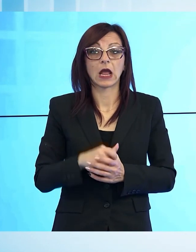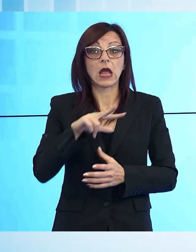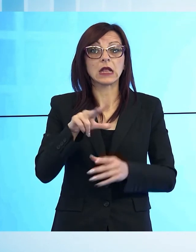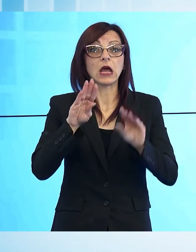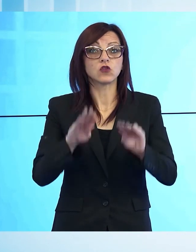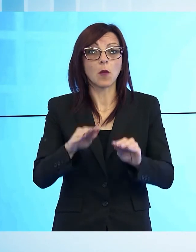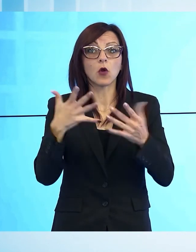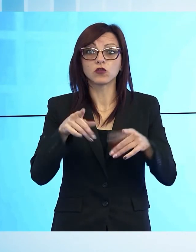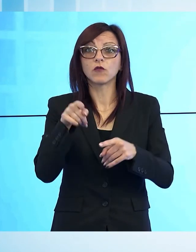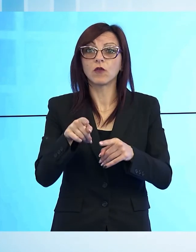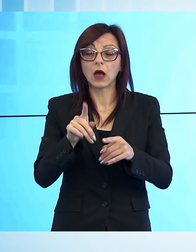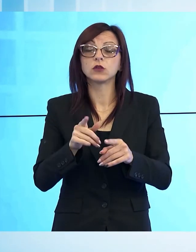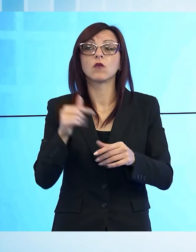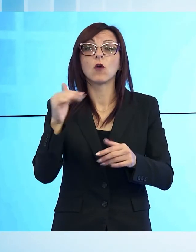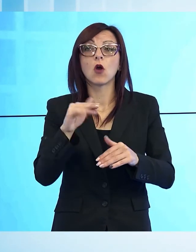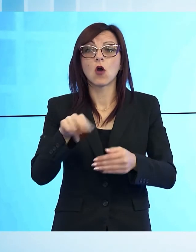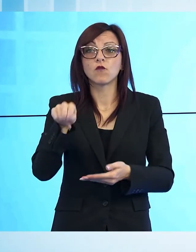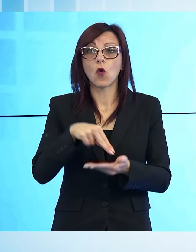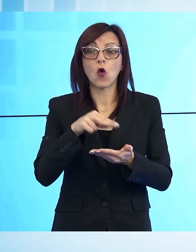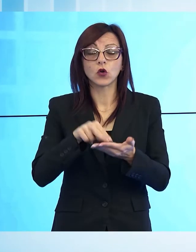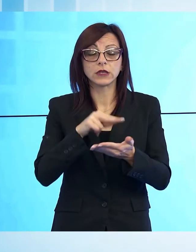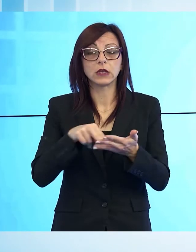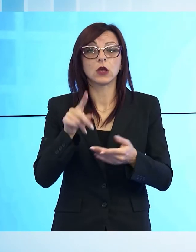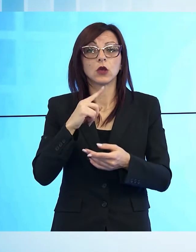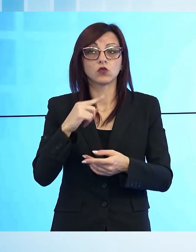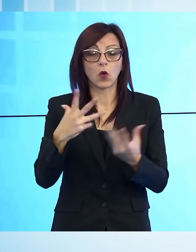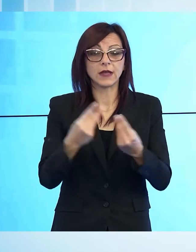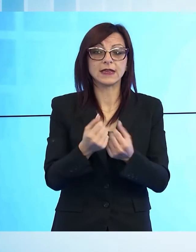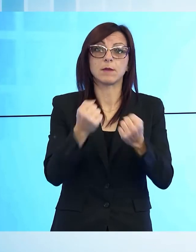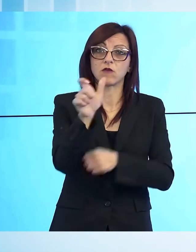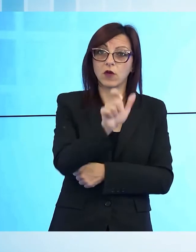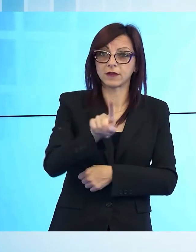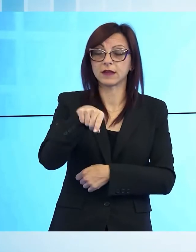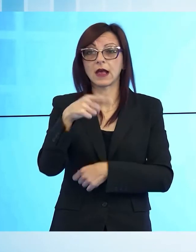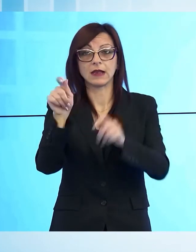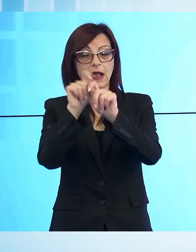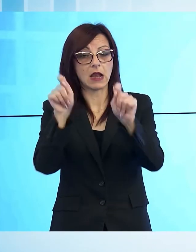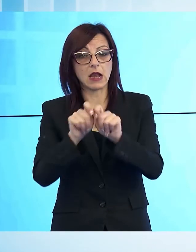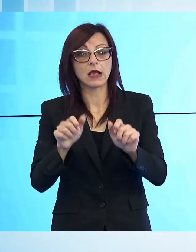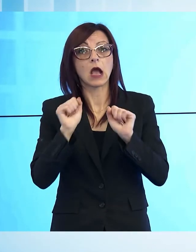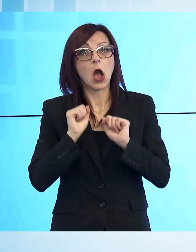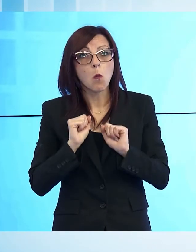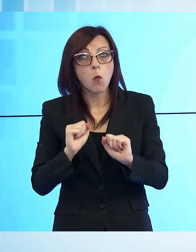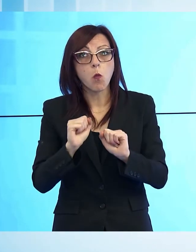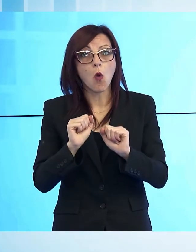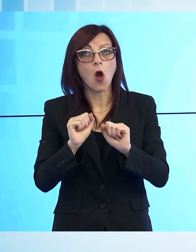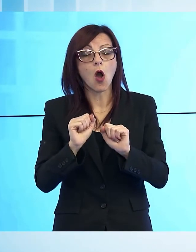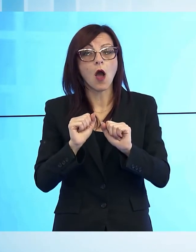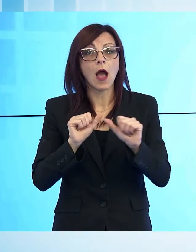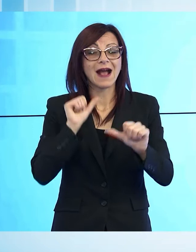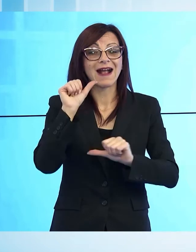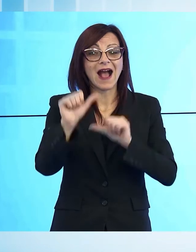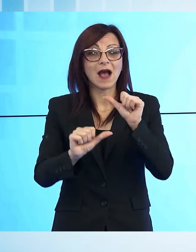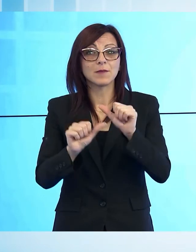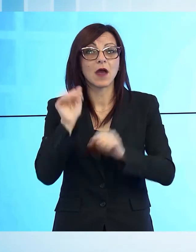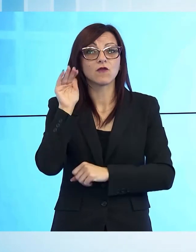decisivi per le sorti del ballottaggio. Sommati a quelli di Forza Italia e della Lega segnerebbero, condizionale ed obbligo, addirittura il vantaggio